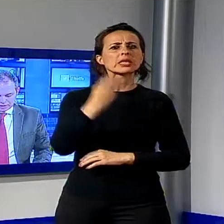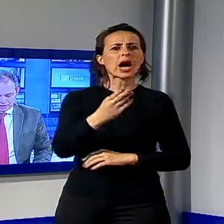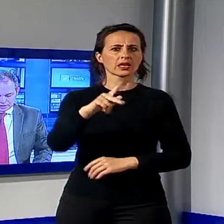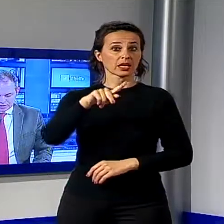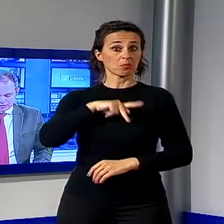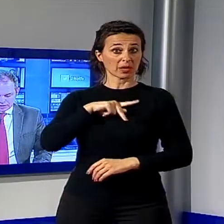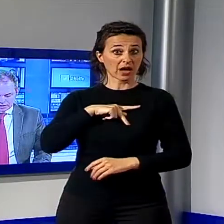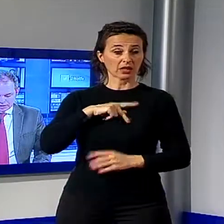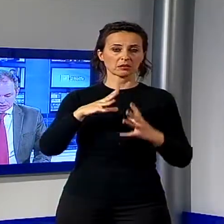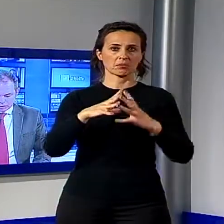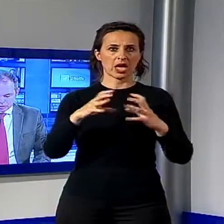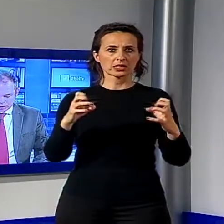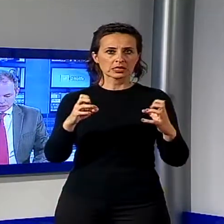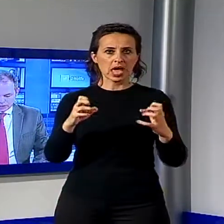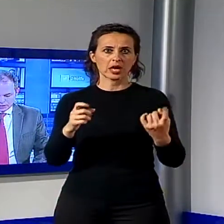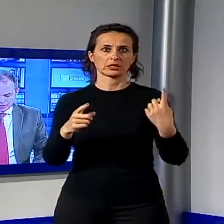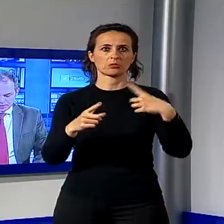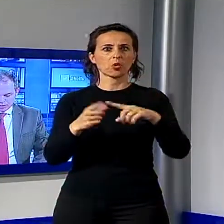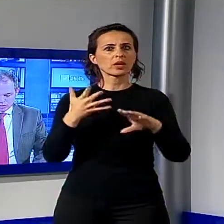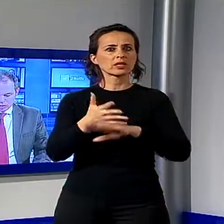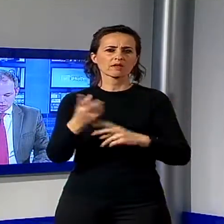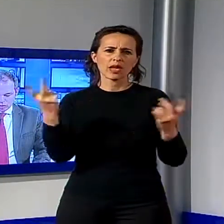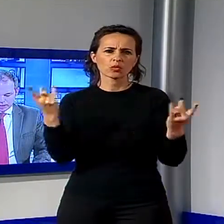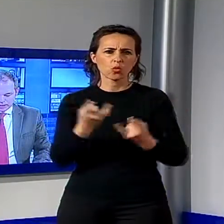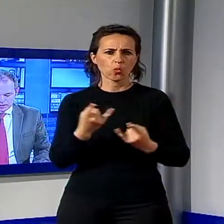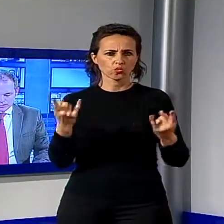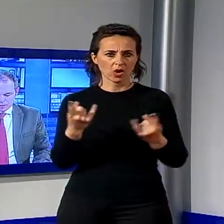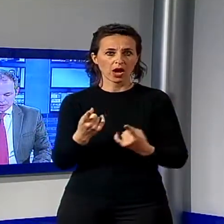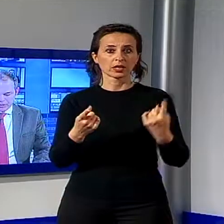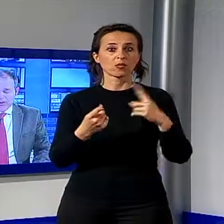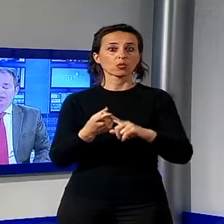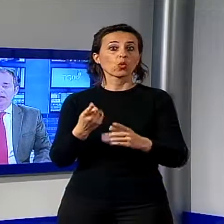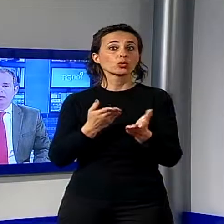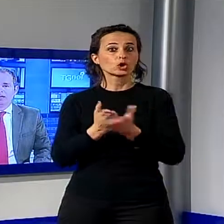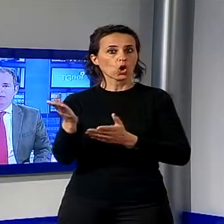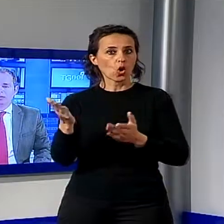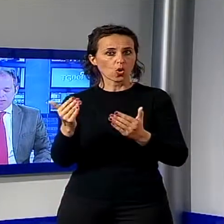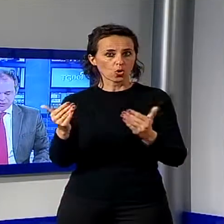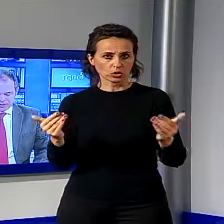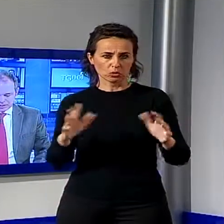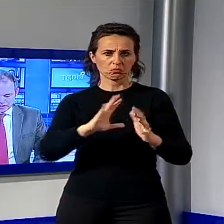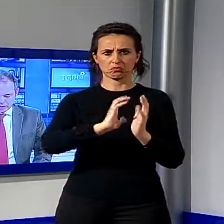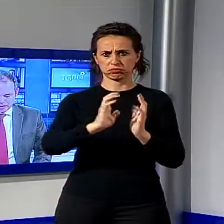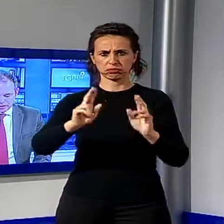interventi di somma urgenza, spese di soccorso e altre opere prioritarie l'ammontare complessivo è di